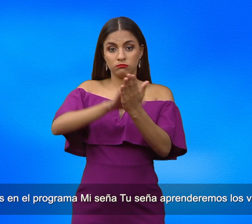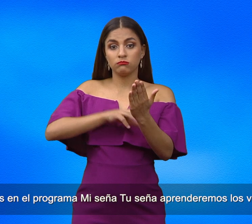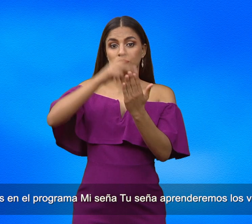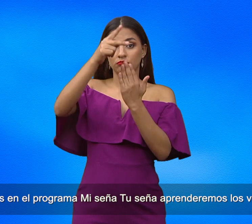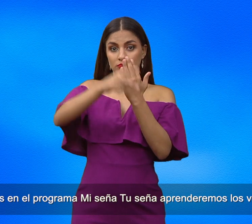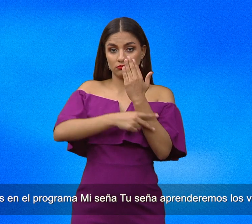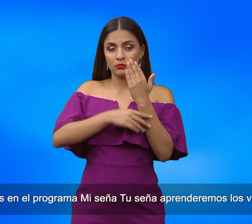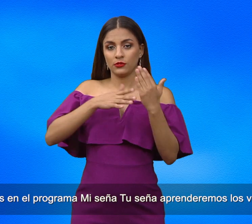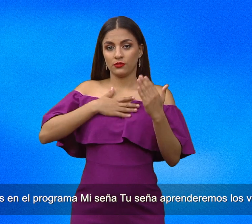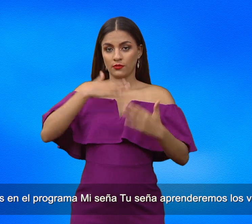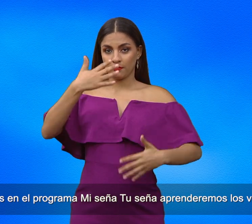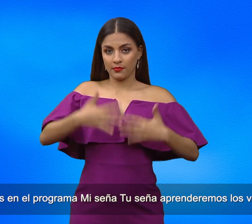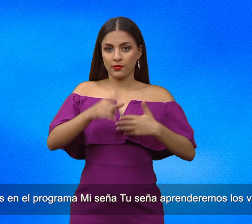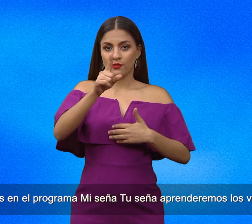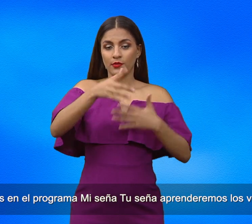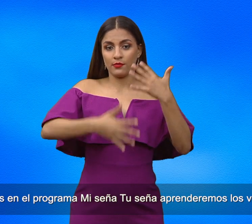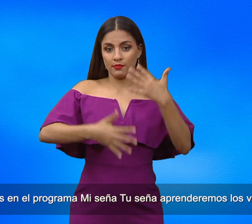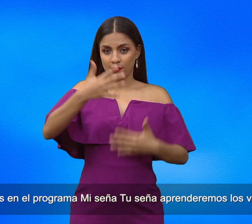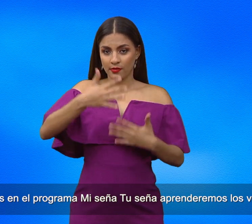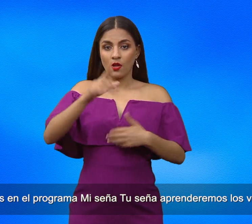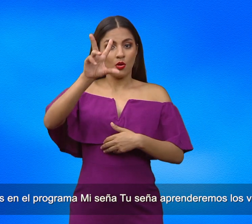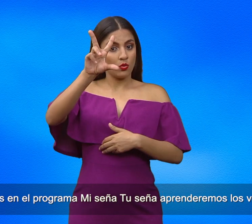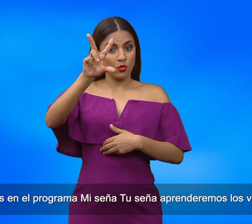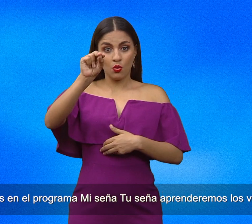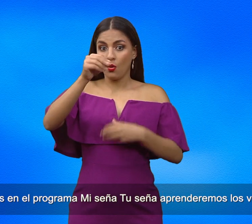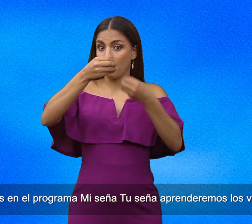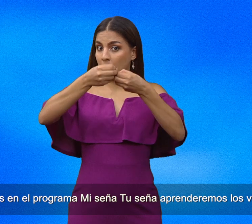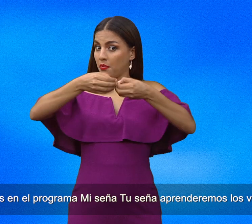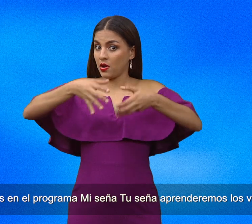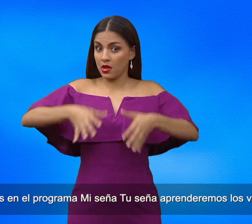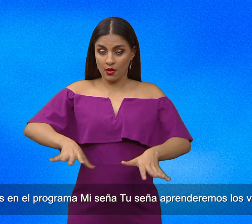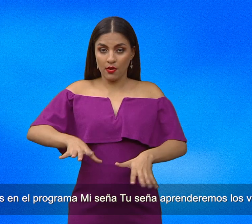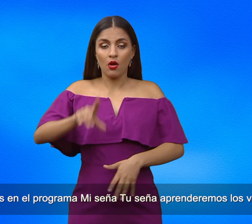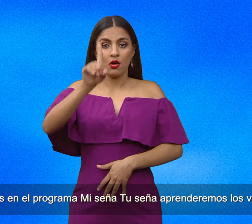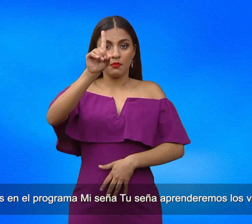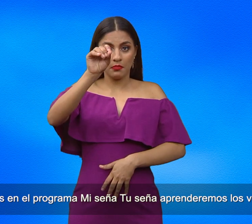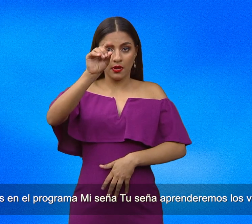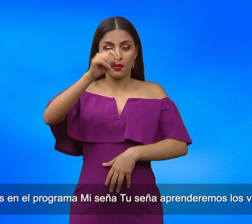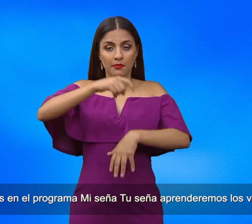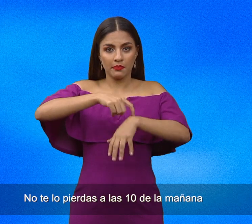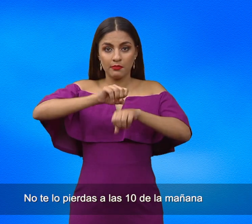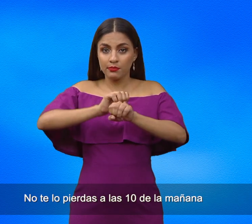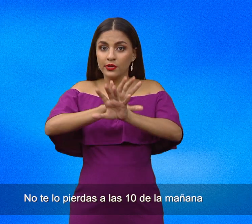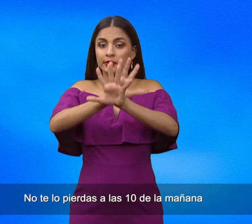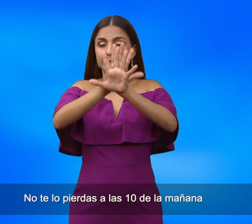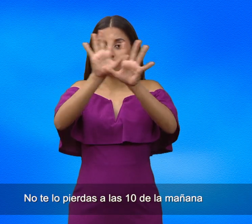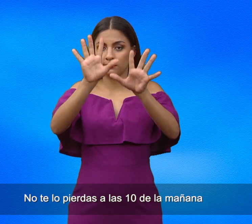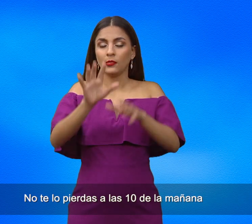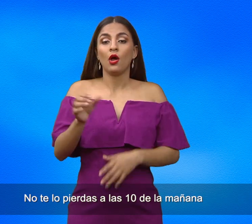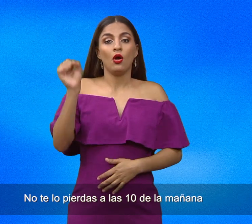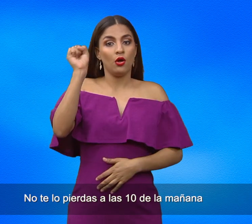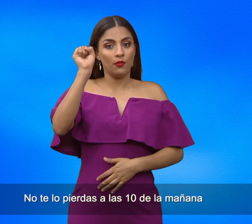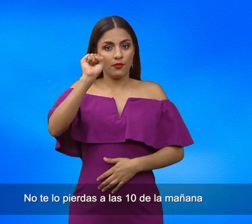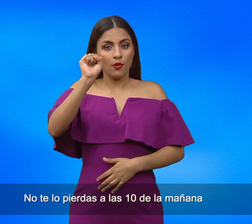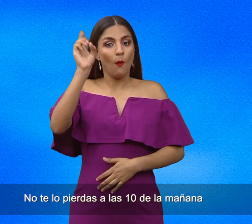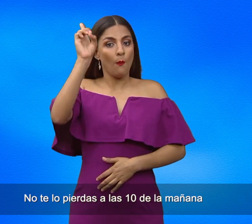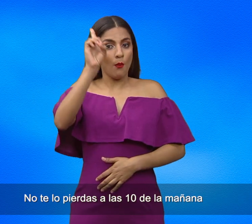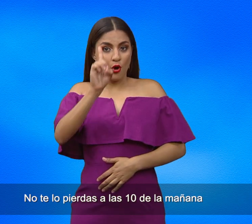Este martes en el programa Mi Seña, Tu Seña, aprenderemos los verbos. No te lo pierdas a las 10 de la